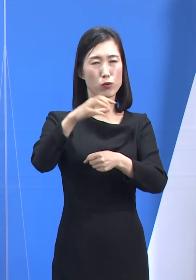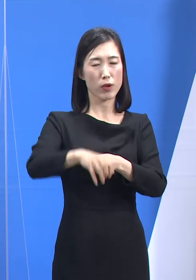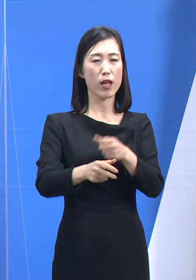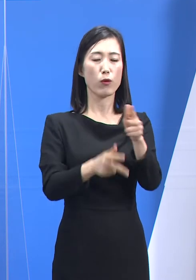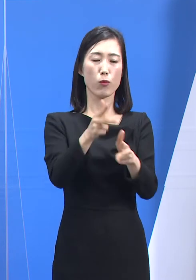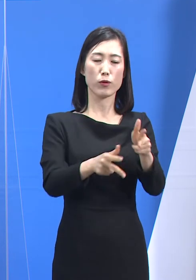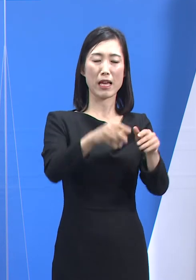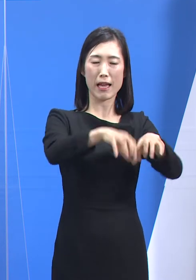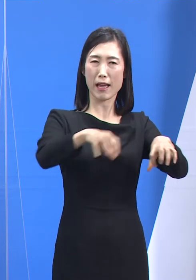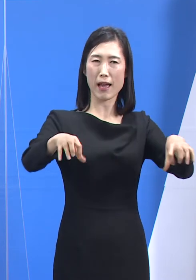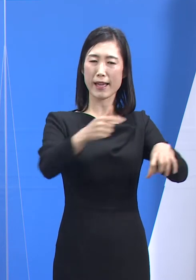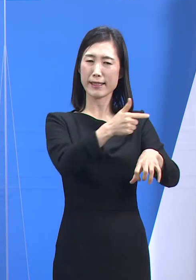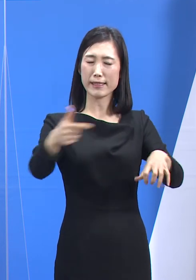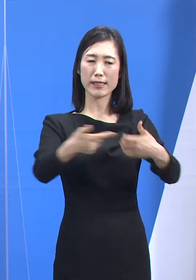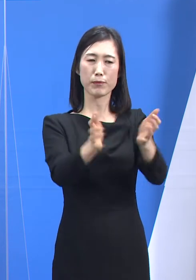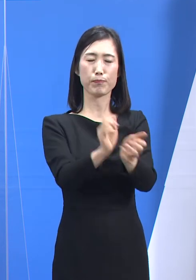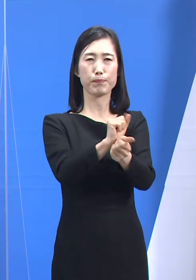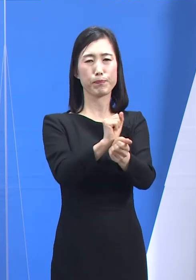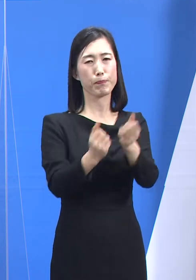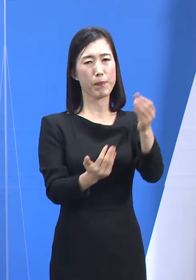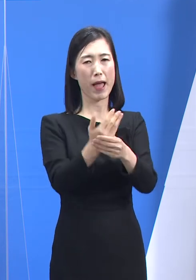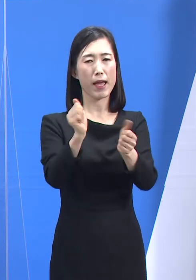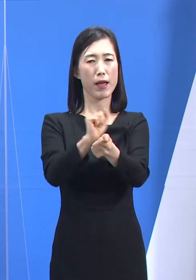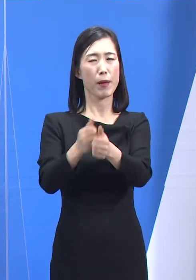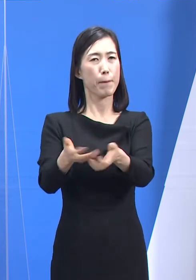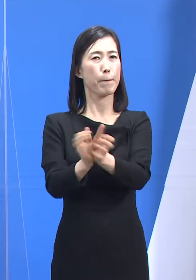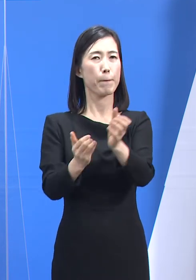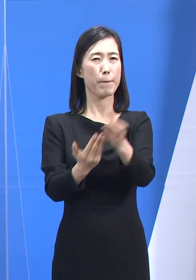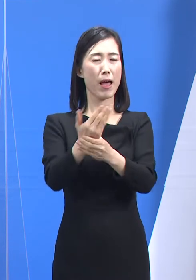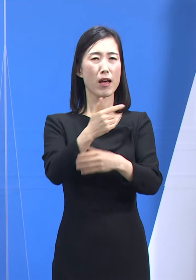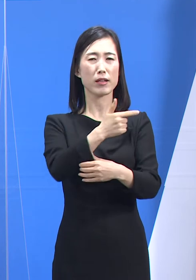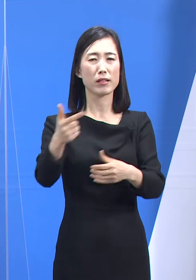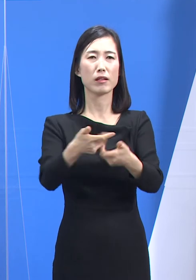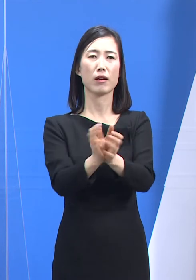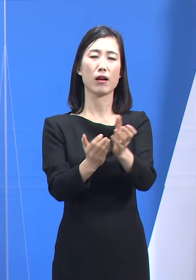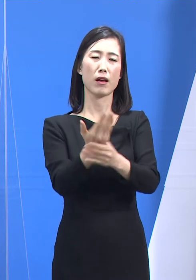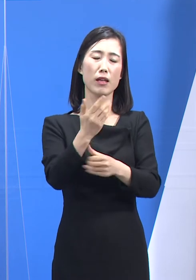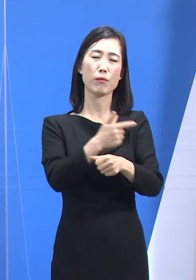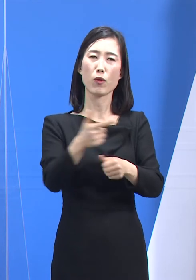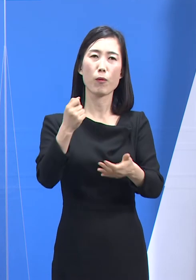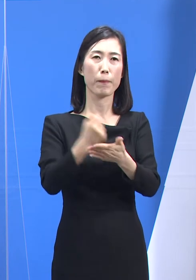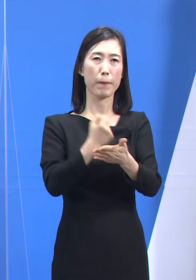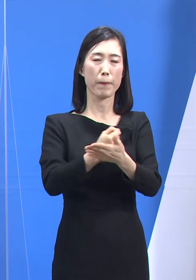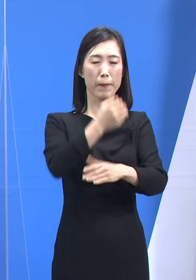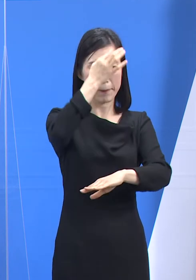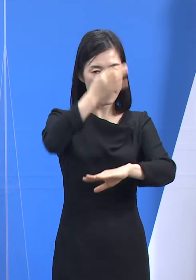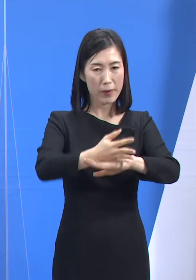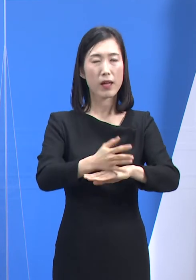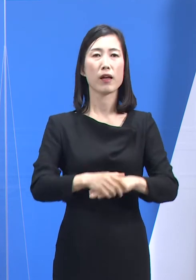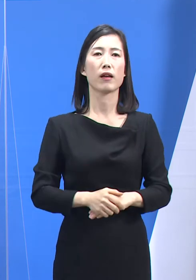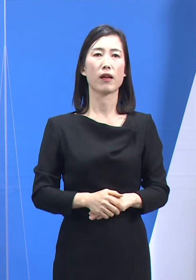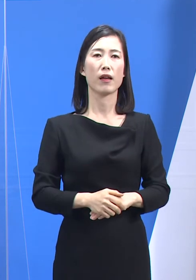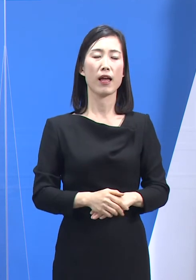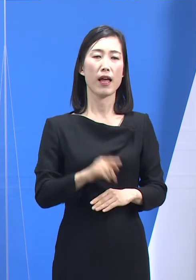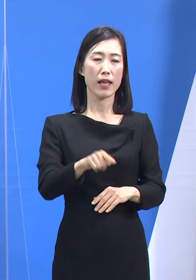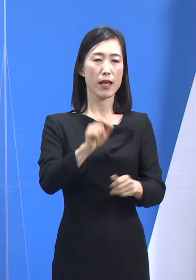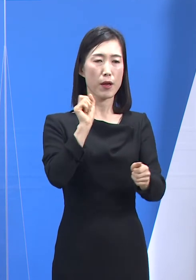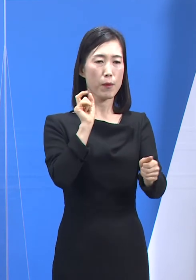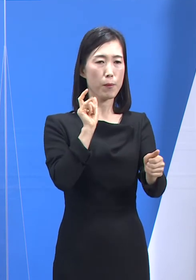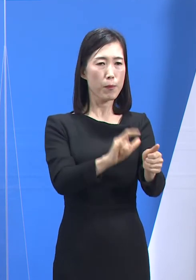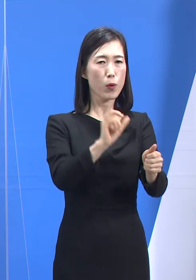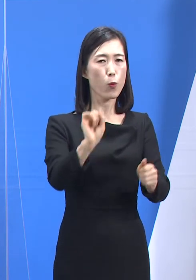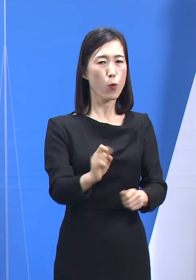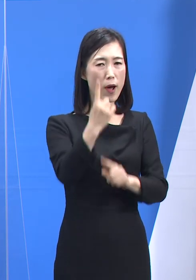사업장의 대규모 유행이 연이어 발생하여 안타깝고 송구합니다. 보다 정확한 역학조사